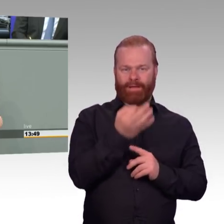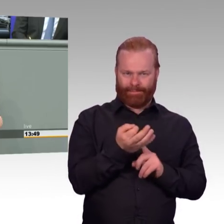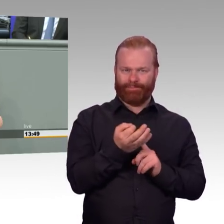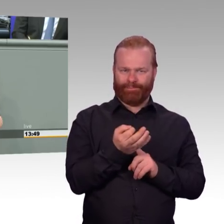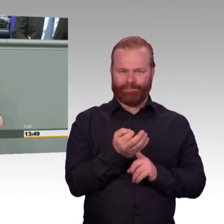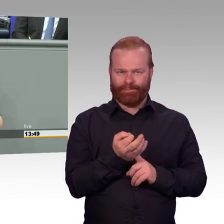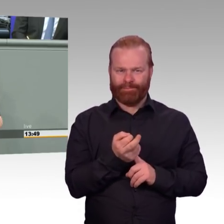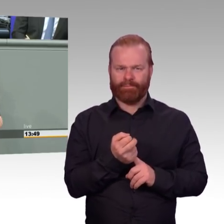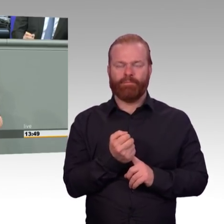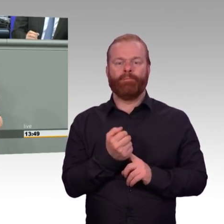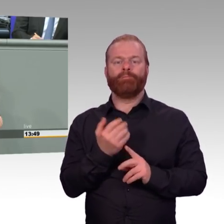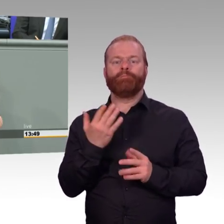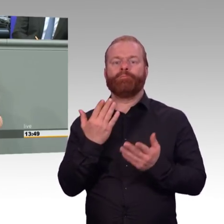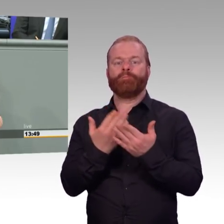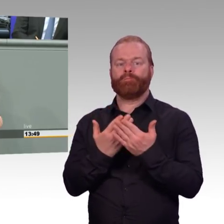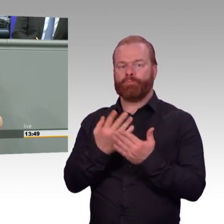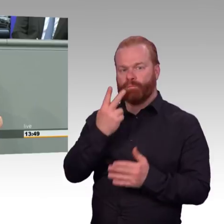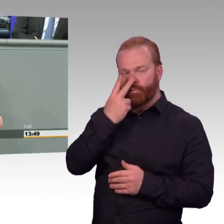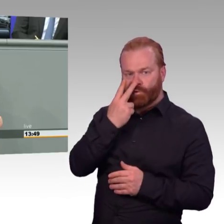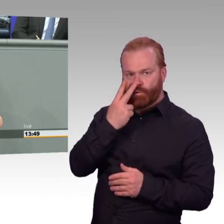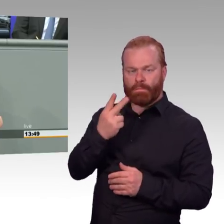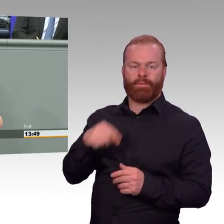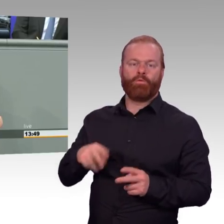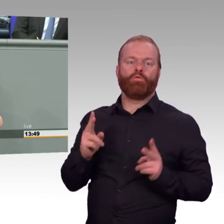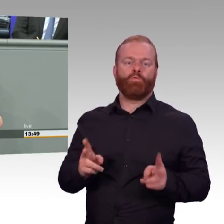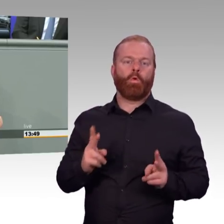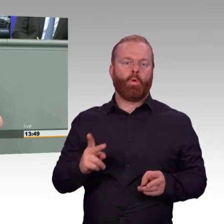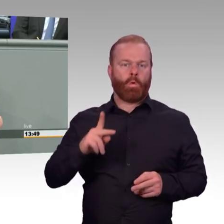eine Zwischenfrage von der Kollegin Lisa Bartum? Ja, bitte.